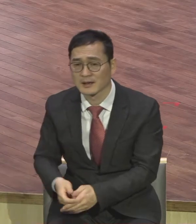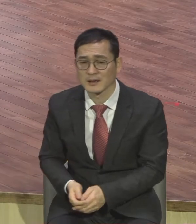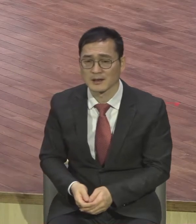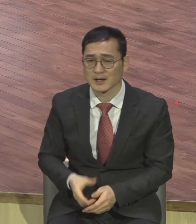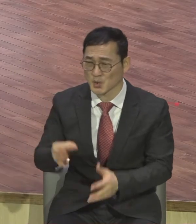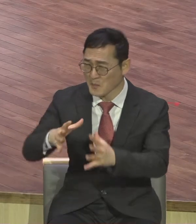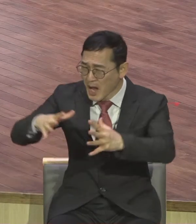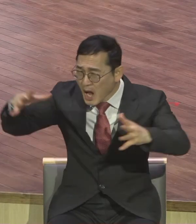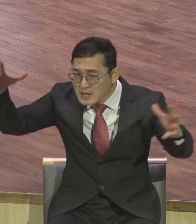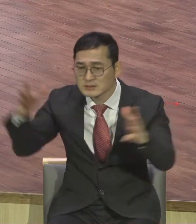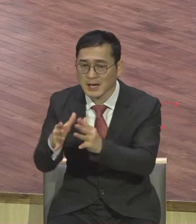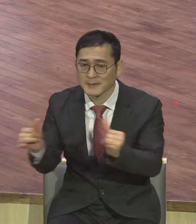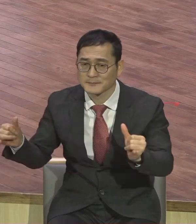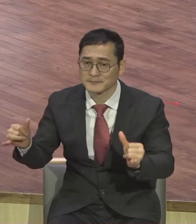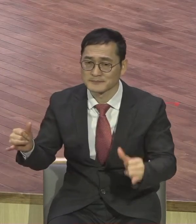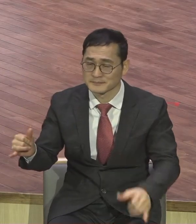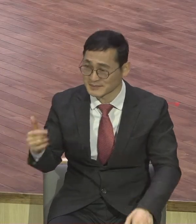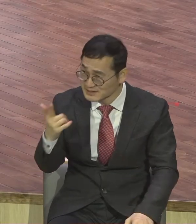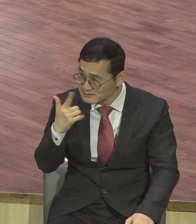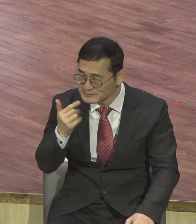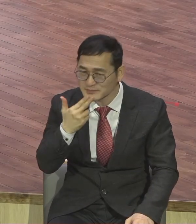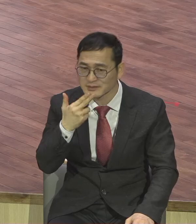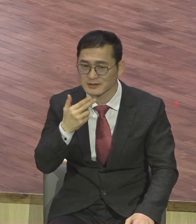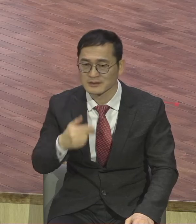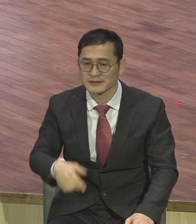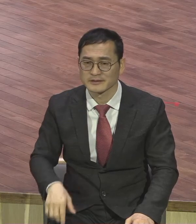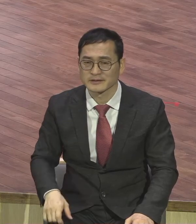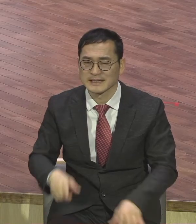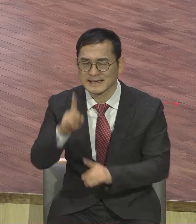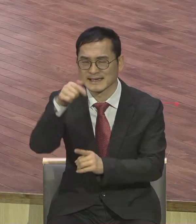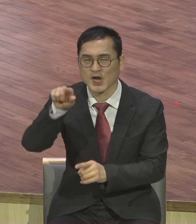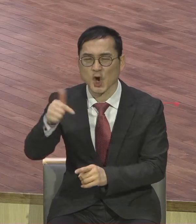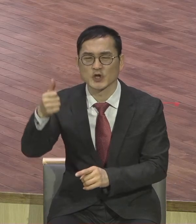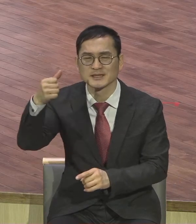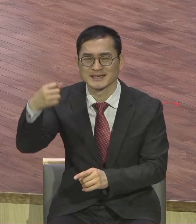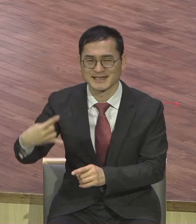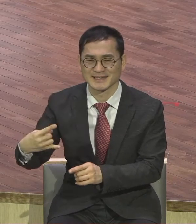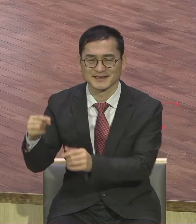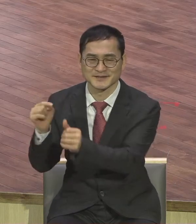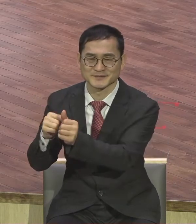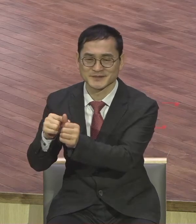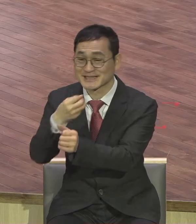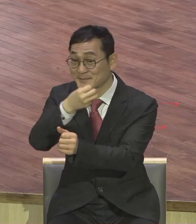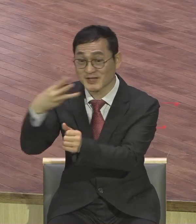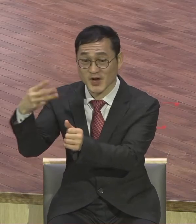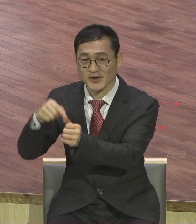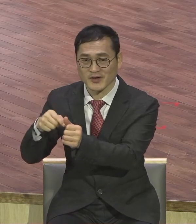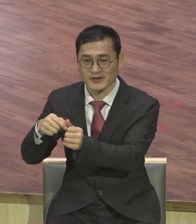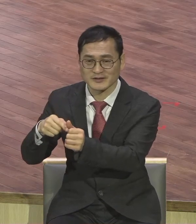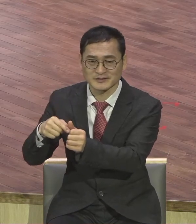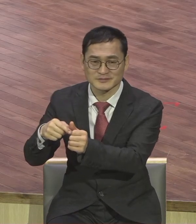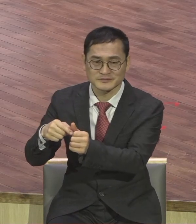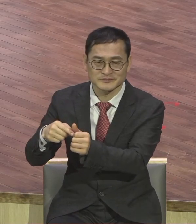재벌의 이재용이가 작년에 수익이 몇 천억